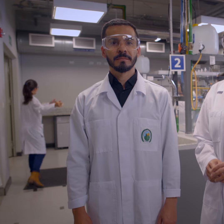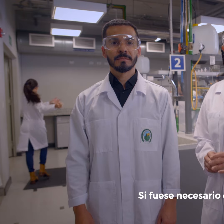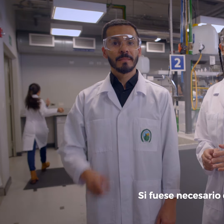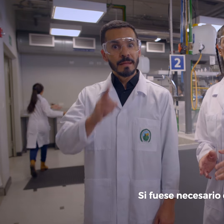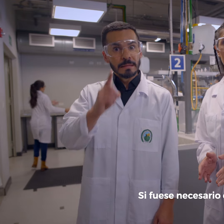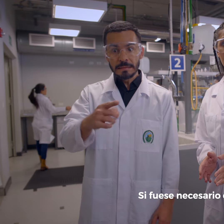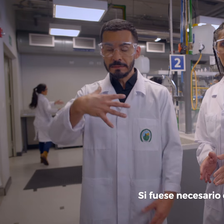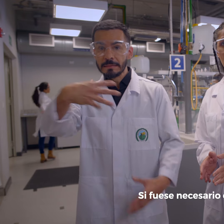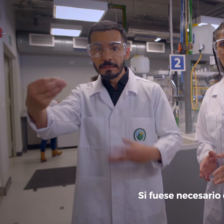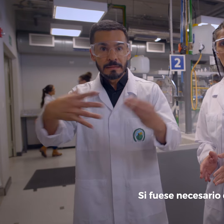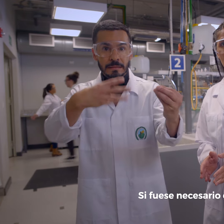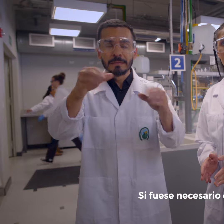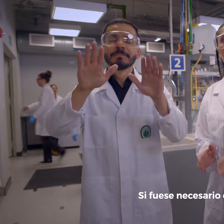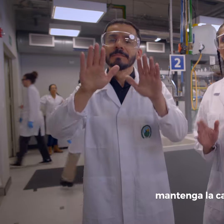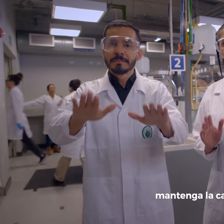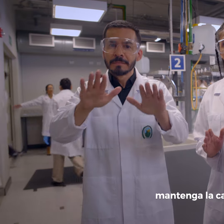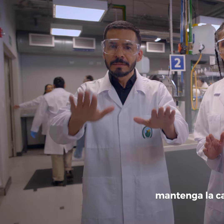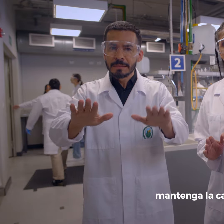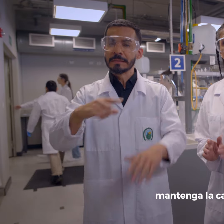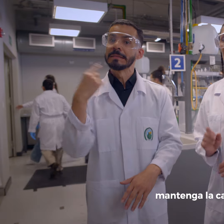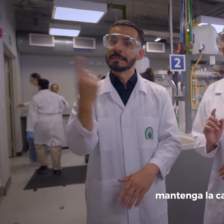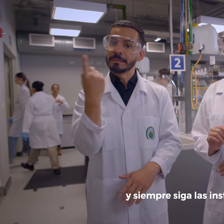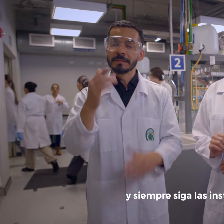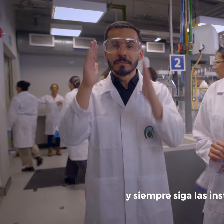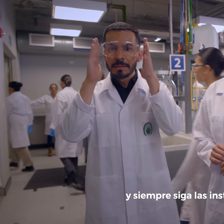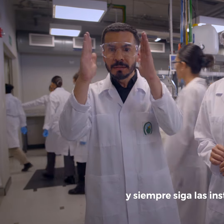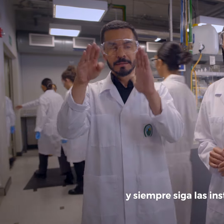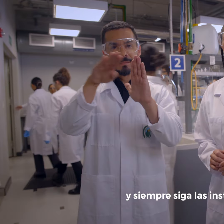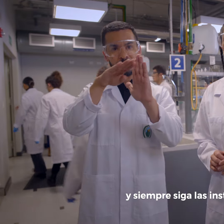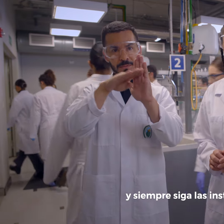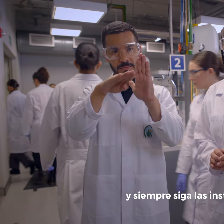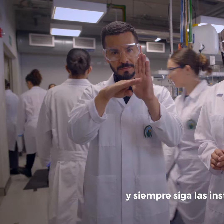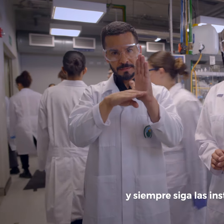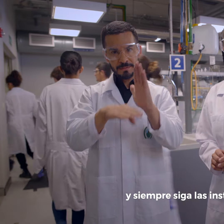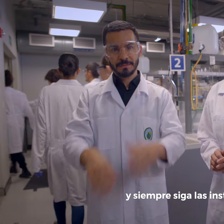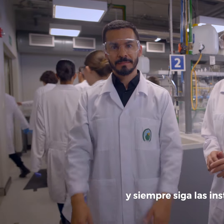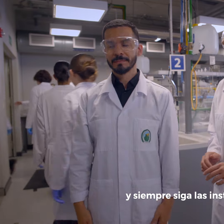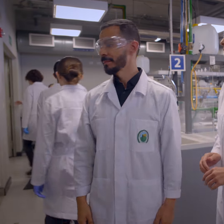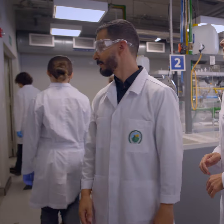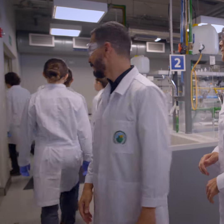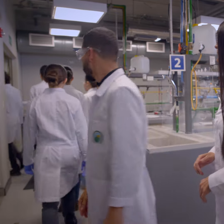Si fuese necesario evacuar. Si mantenga la calma y siempre siga las instrucciones.